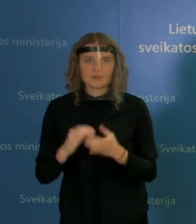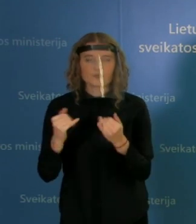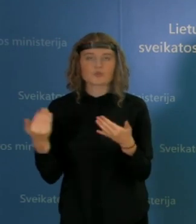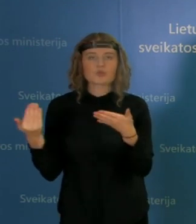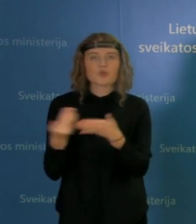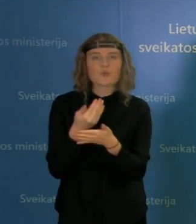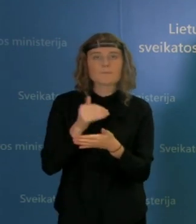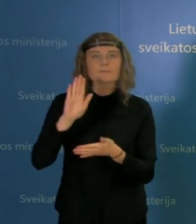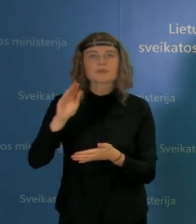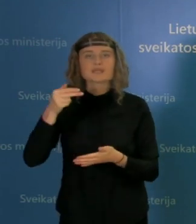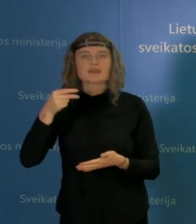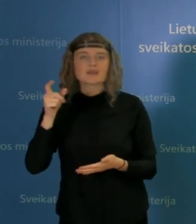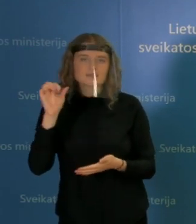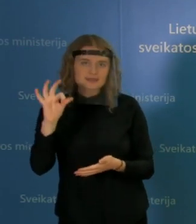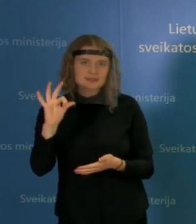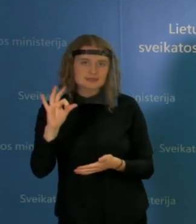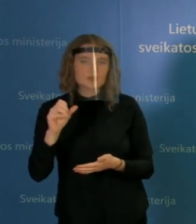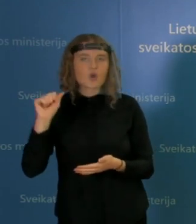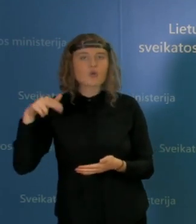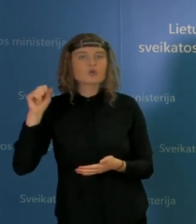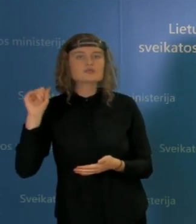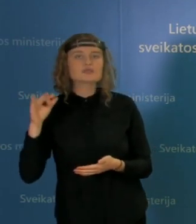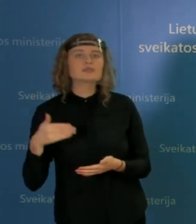agentūros Banas. Labadiena augustai ir jūsų klausimas.